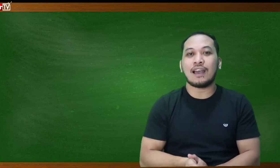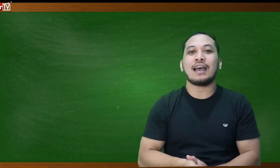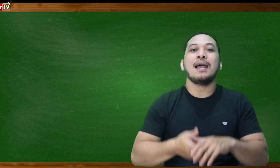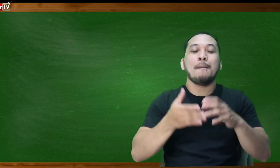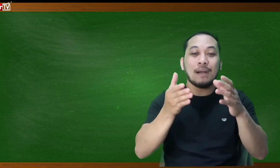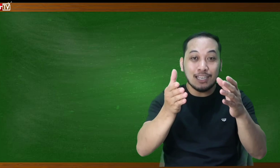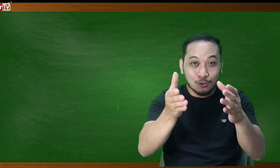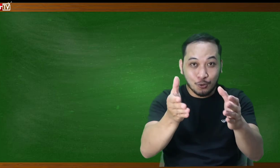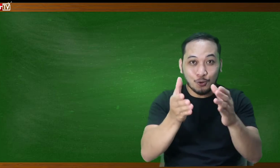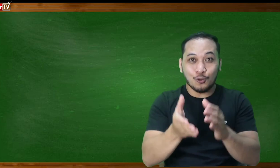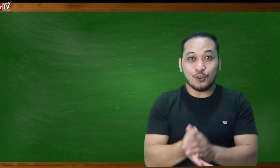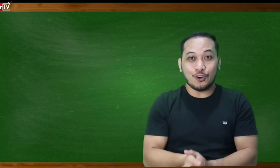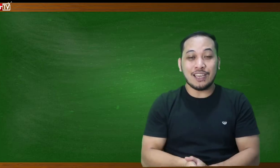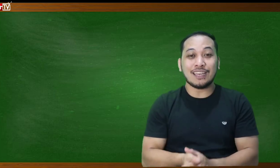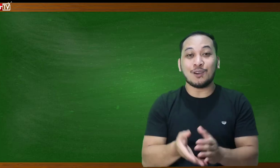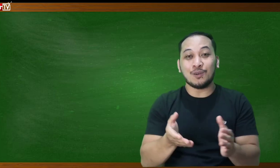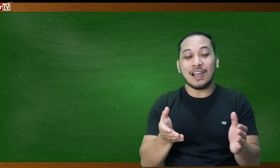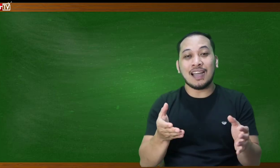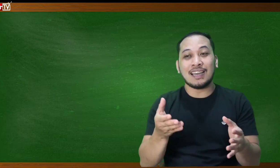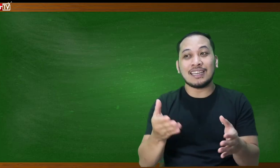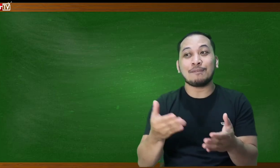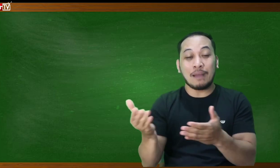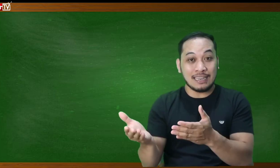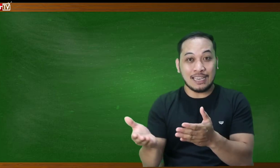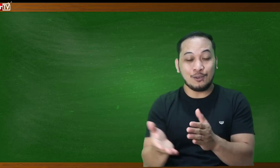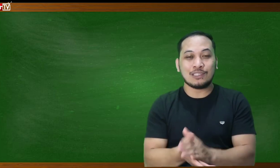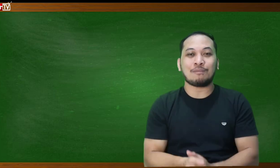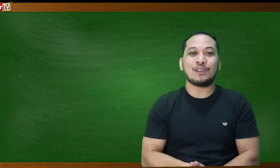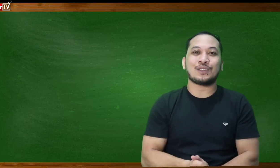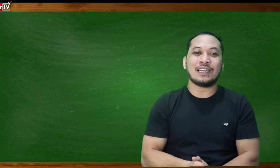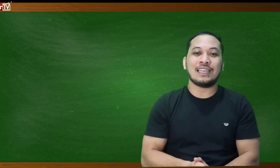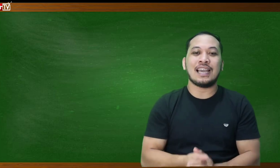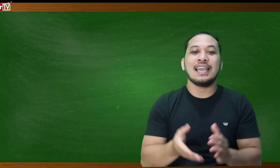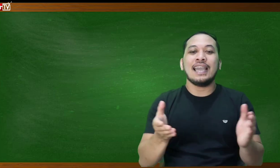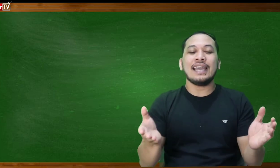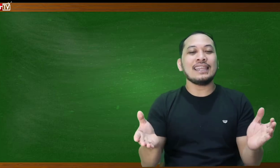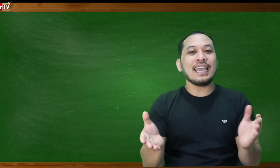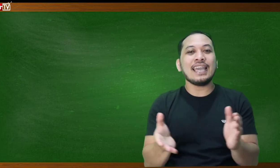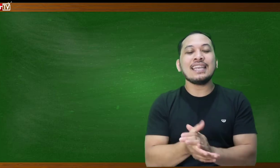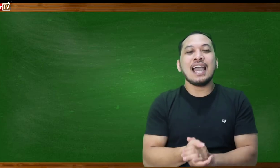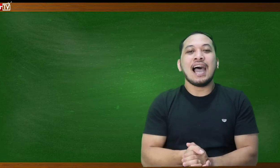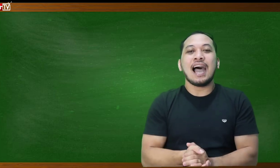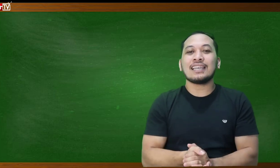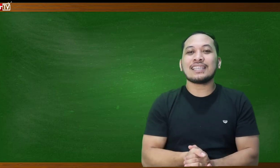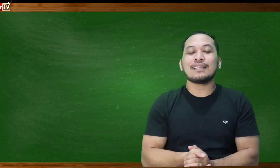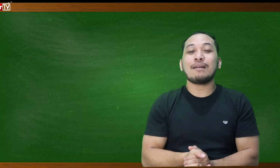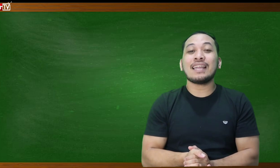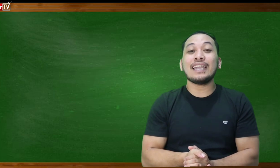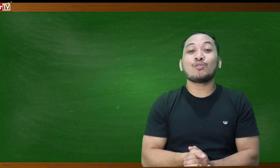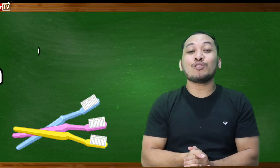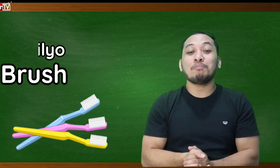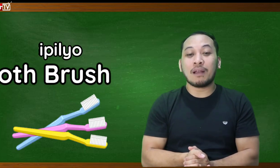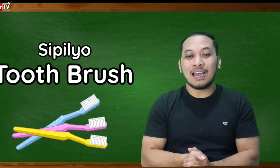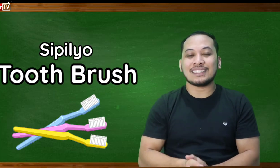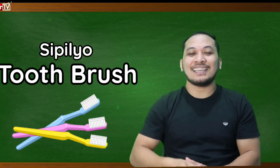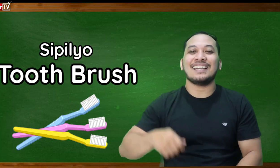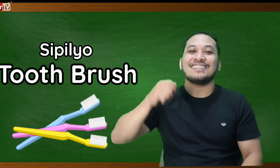ha pag nagturo or kaya nakiusap yun sa kanila and then ang next naman ay toothbrush ayan